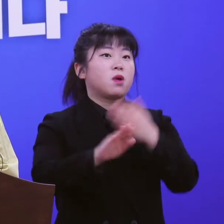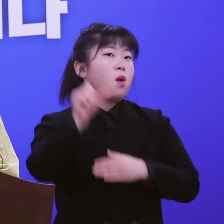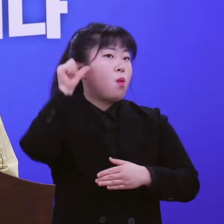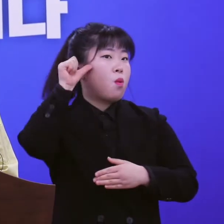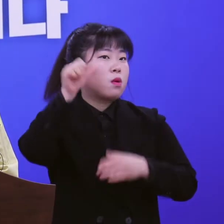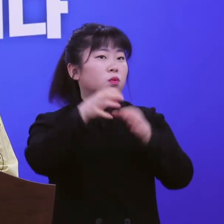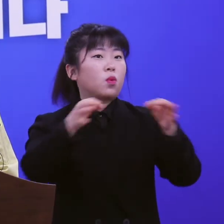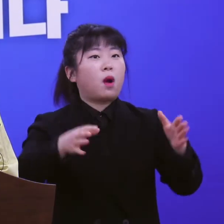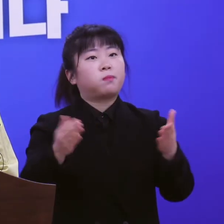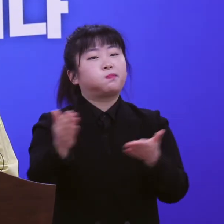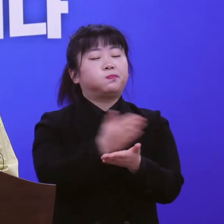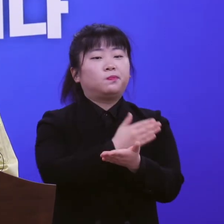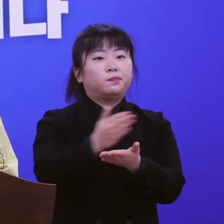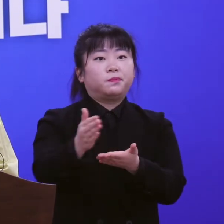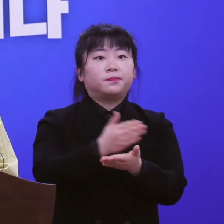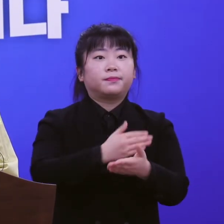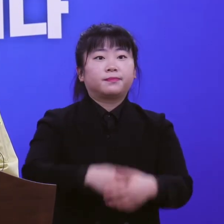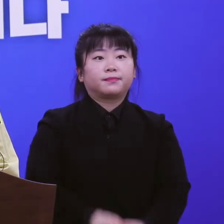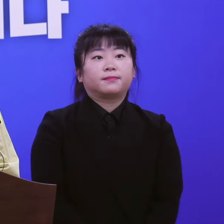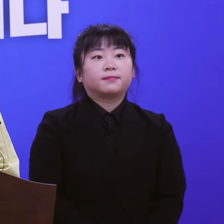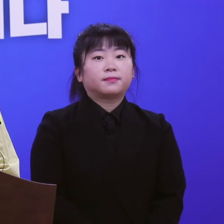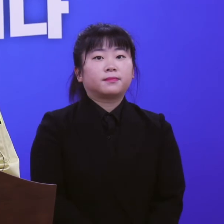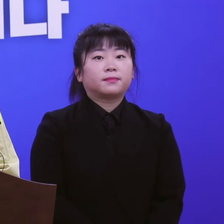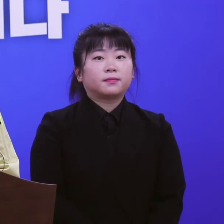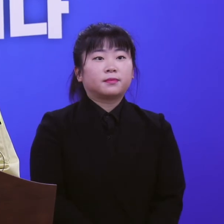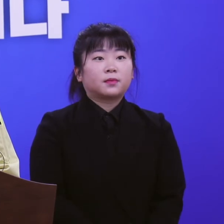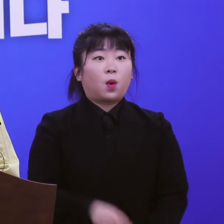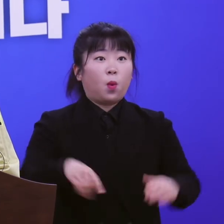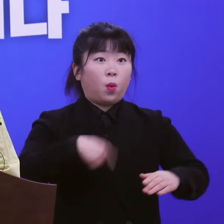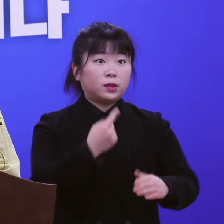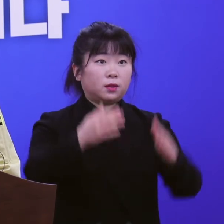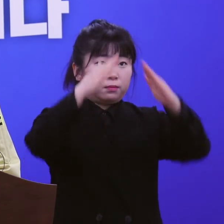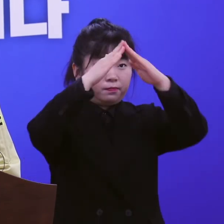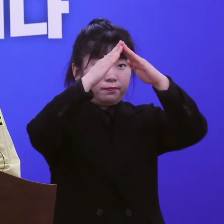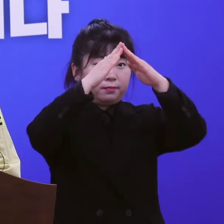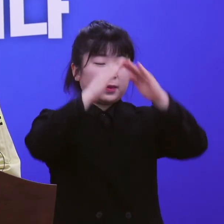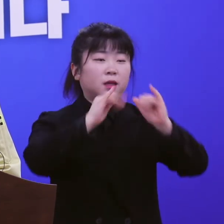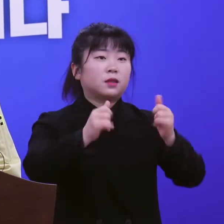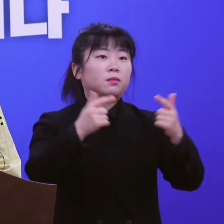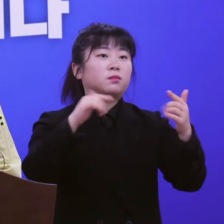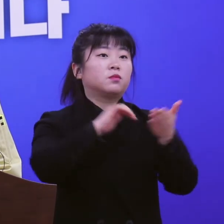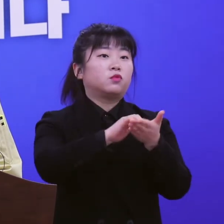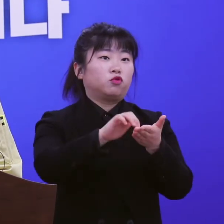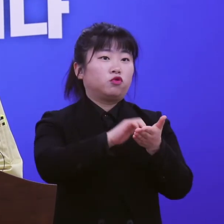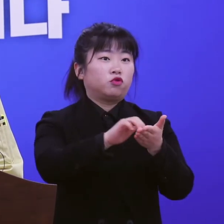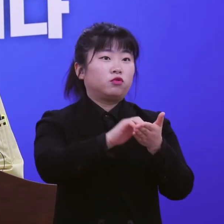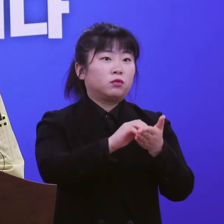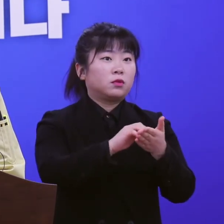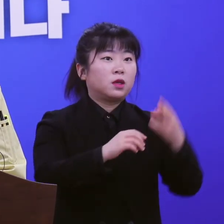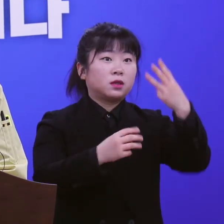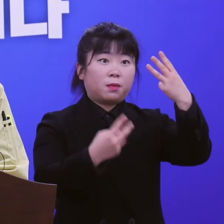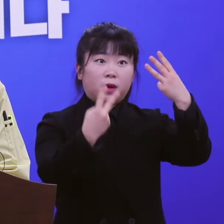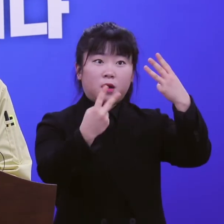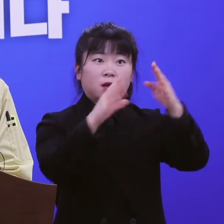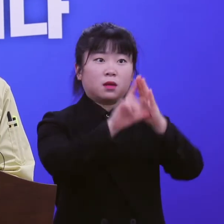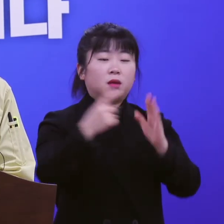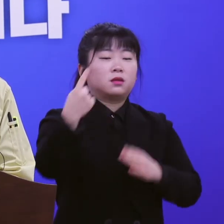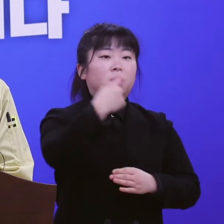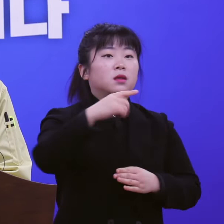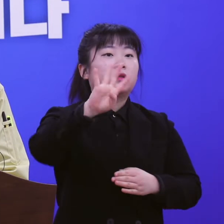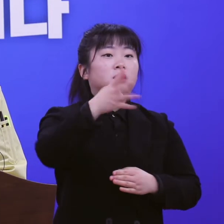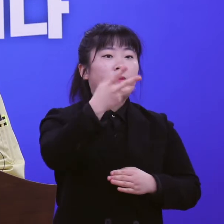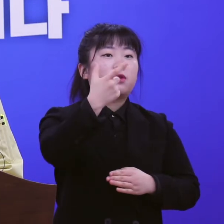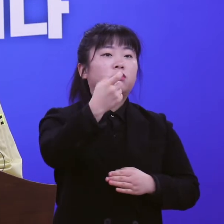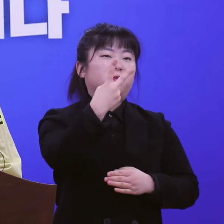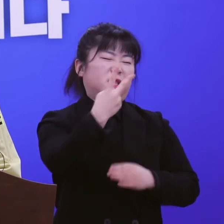추가 확진자가 없습니다. 자가격리자 수도 지난 3월 2일 1,462명 정점을